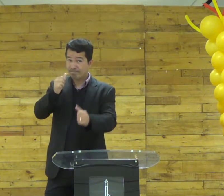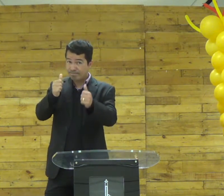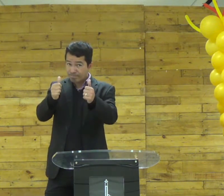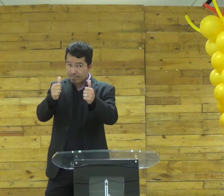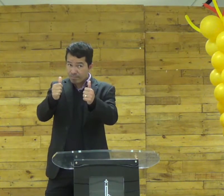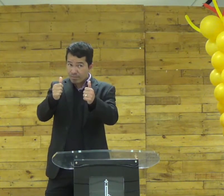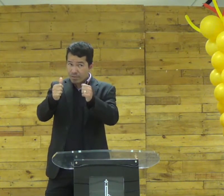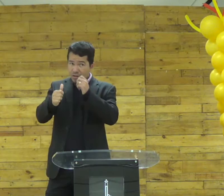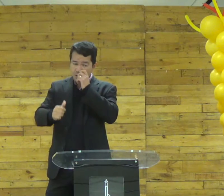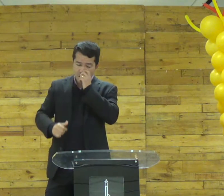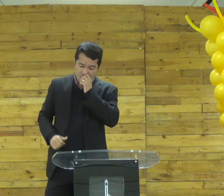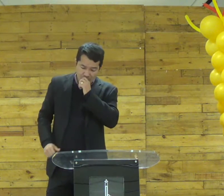acontecer?